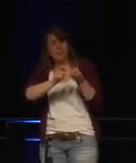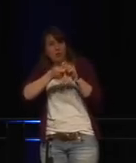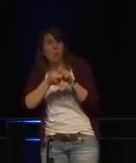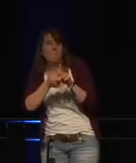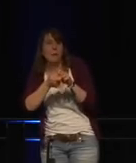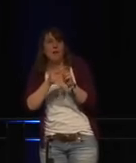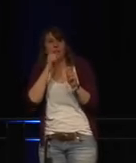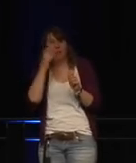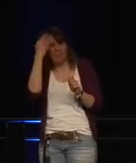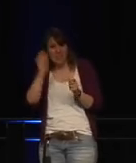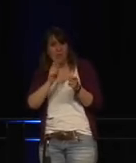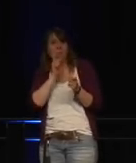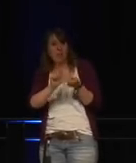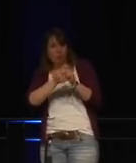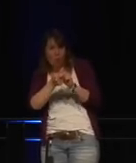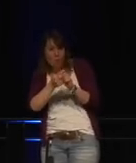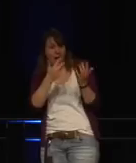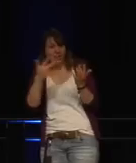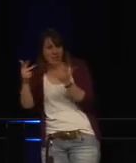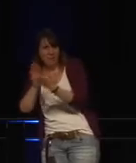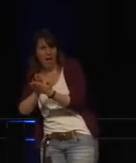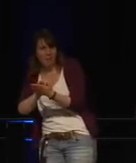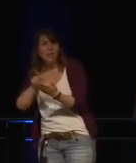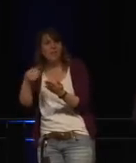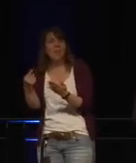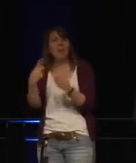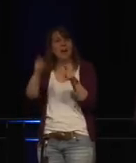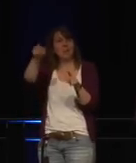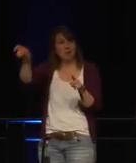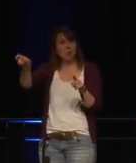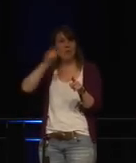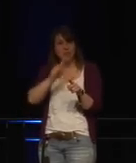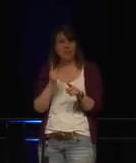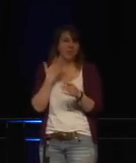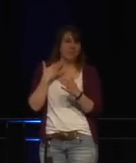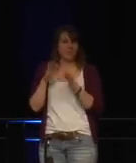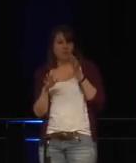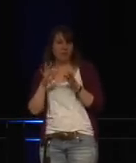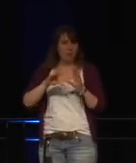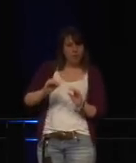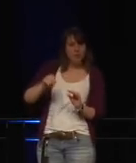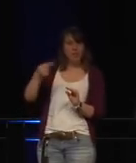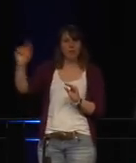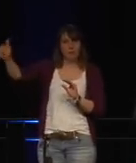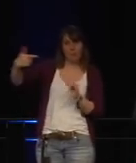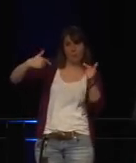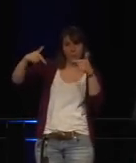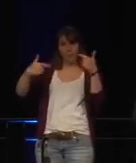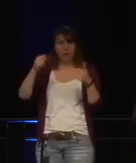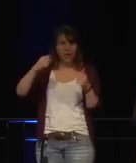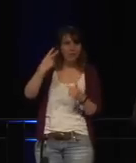da könnten dir vielleicht wesentlich mehr Leute zuschauen, als du dir da eigentlich gerade vorgestellt hast.